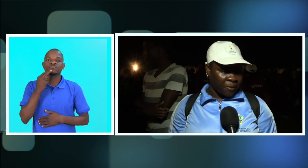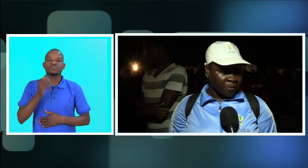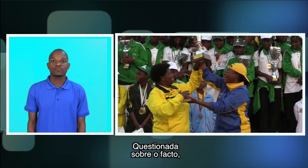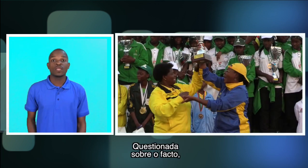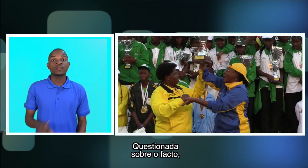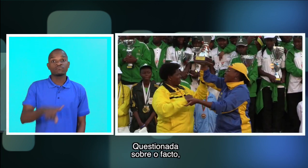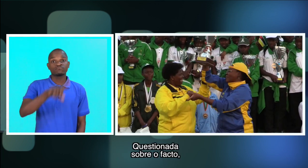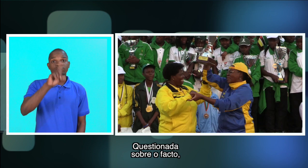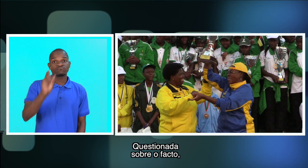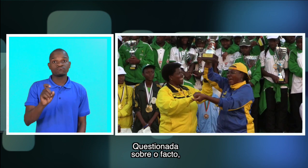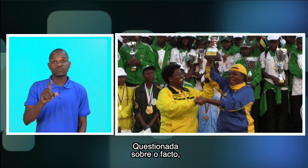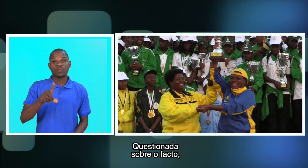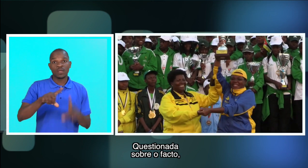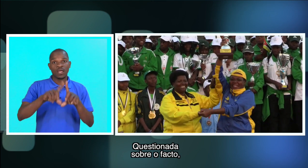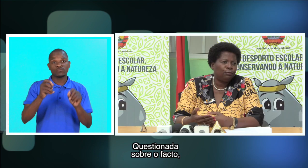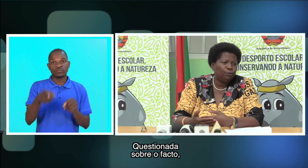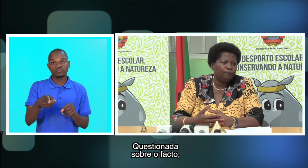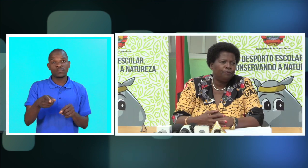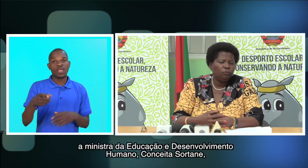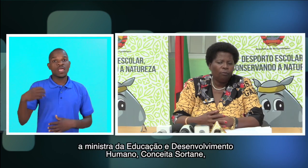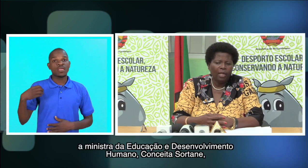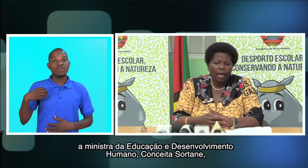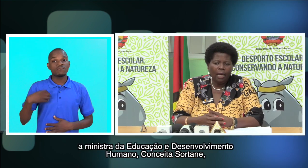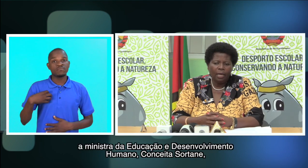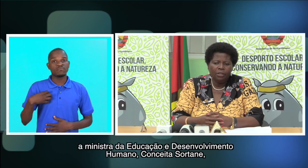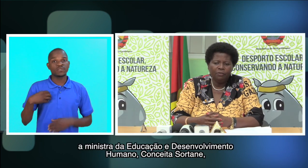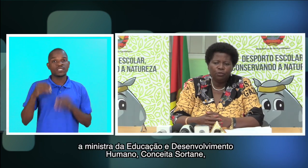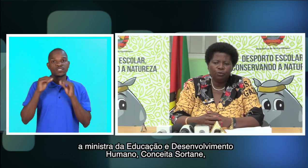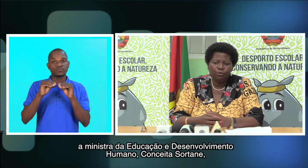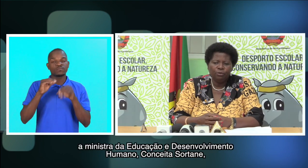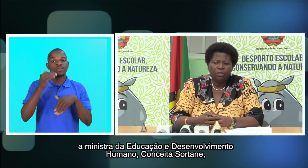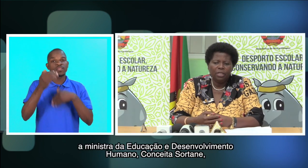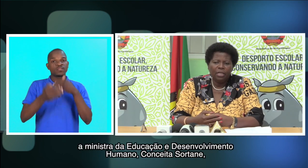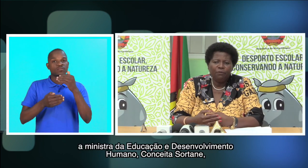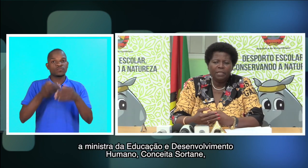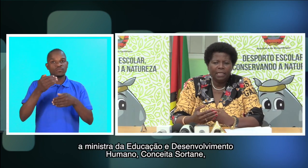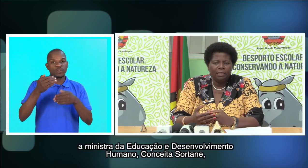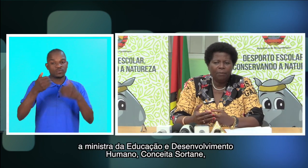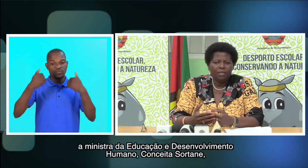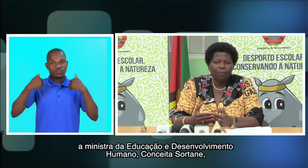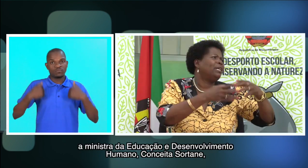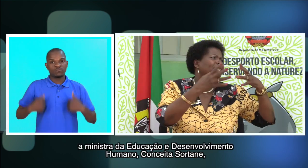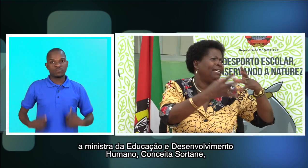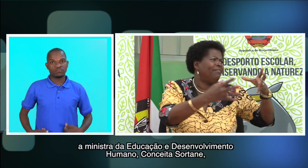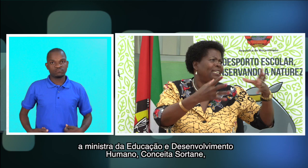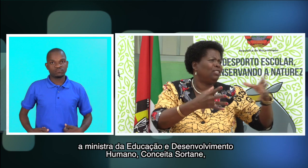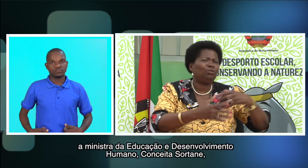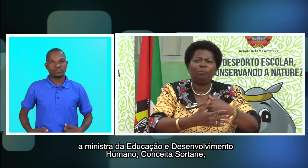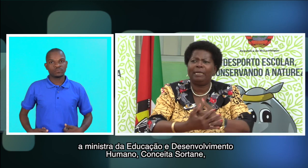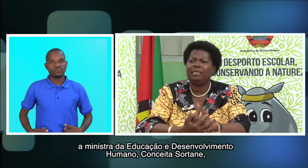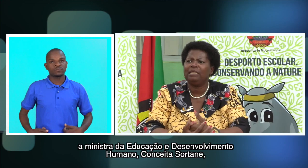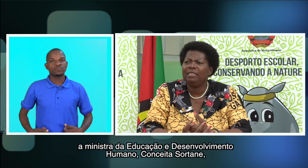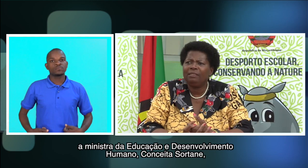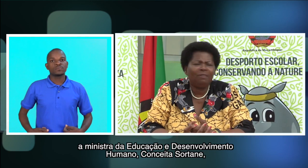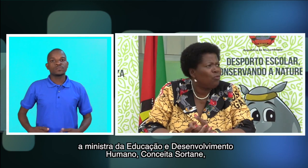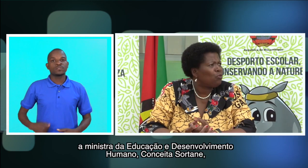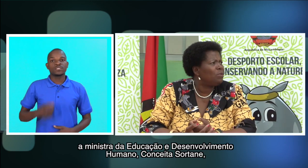Questionada sobre o fato, a ministra da Educação e Desenvolvimento Humano, Conceita Surtane,